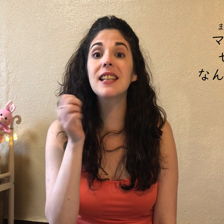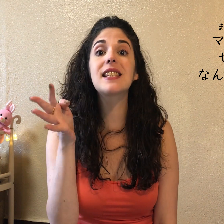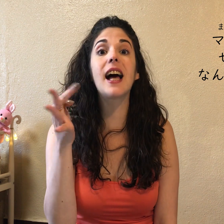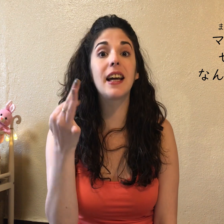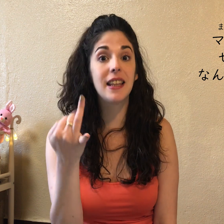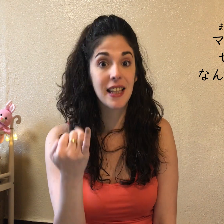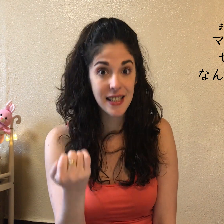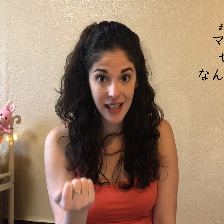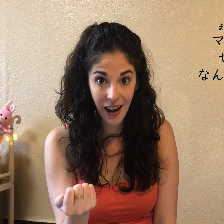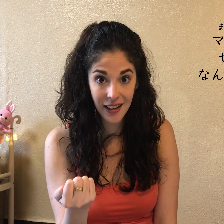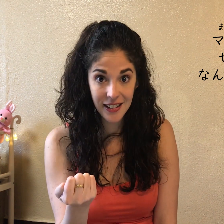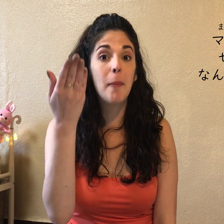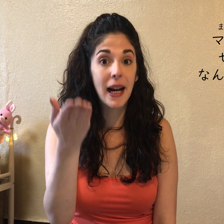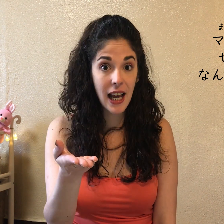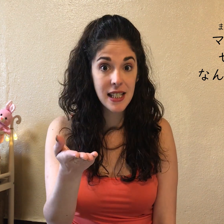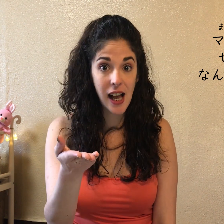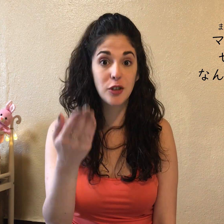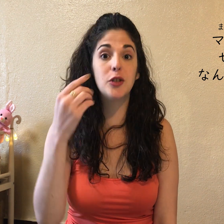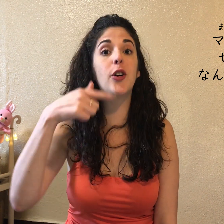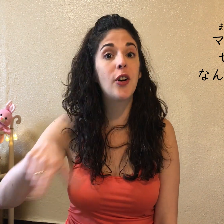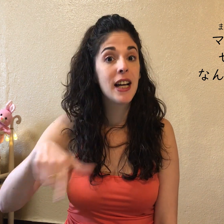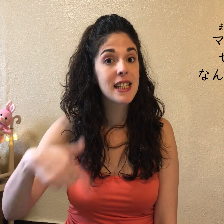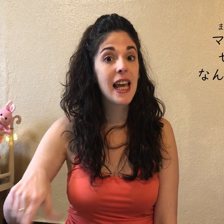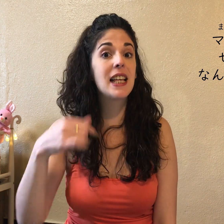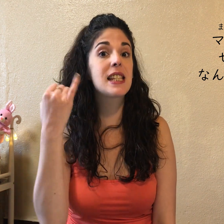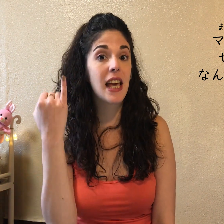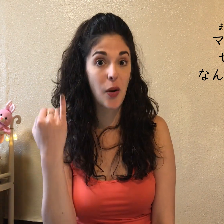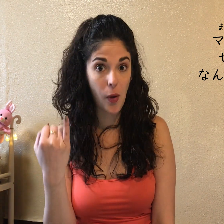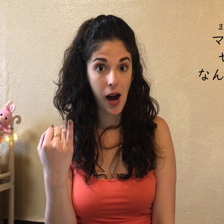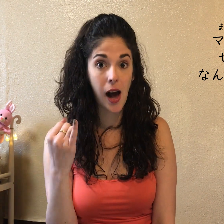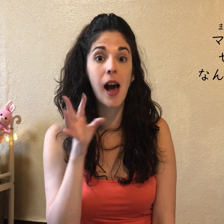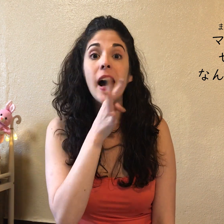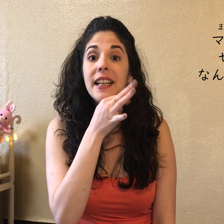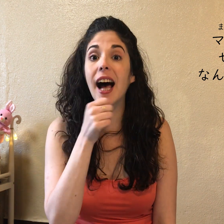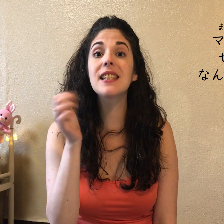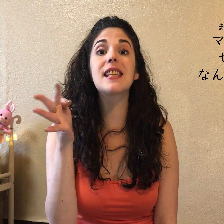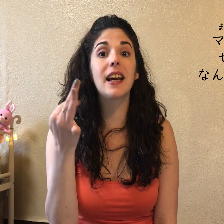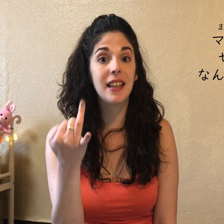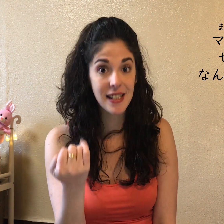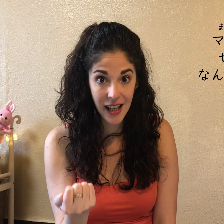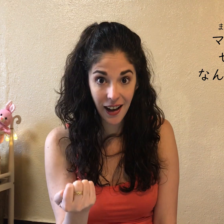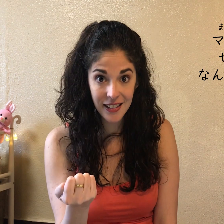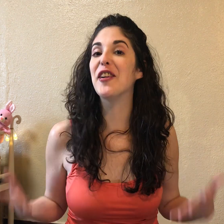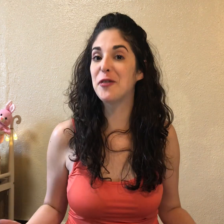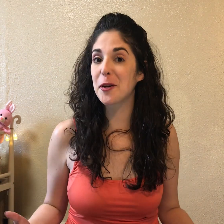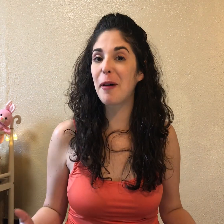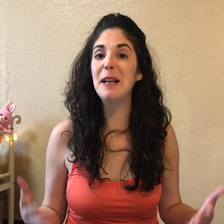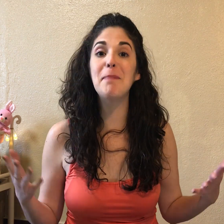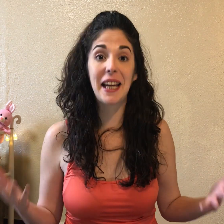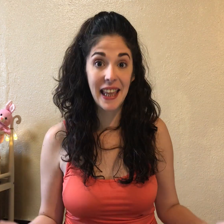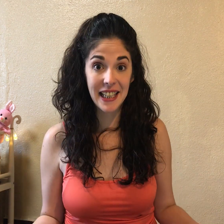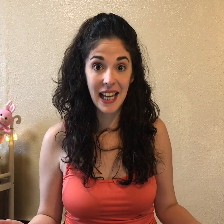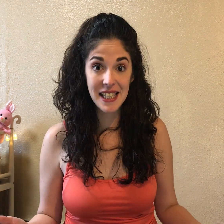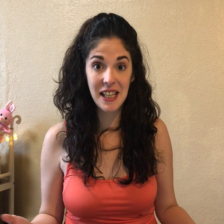sai desu ka? María san no sensei wa nan sai desu ka? En formal me quedaría así.